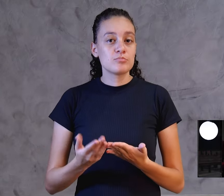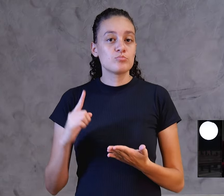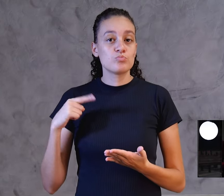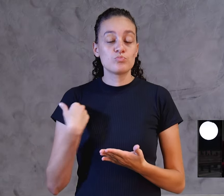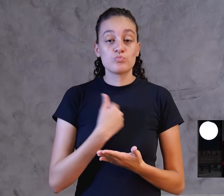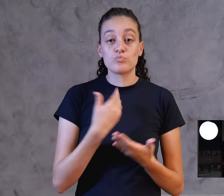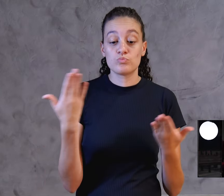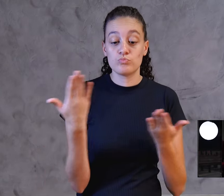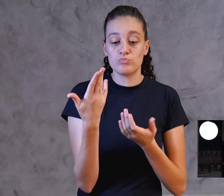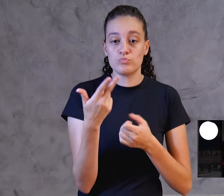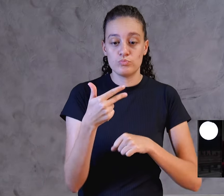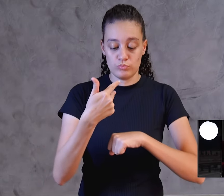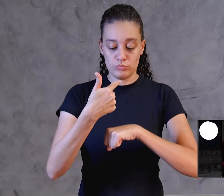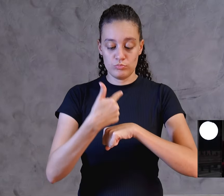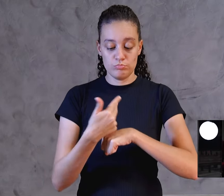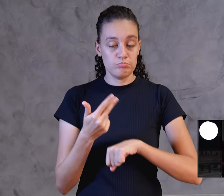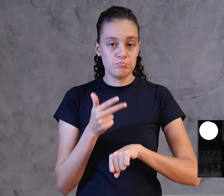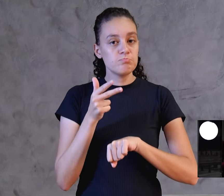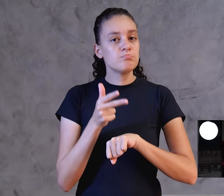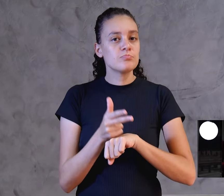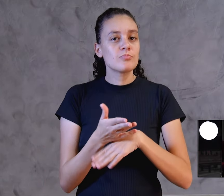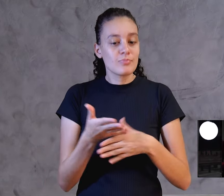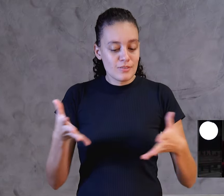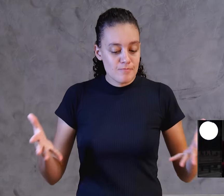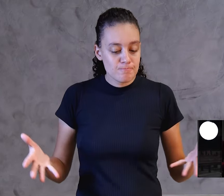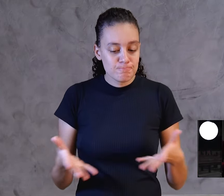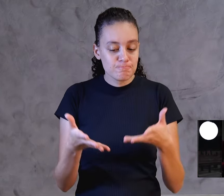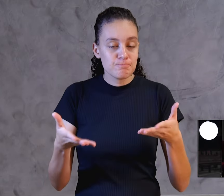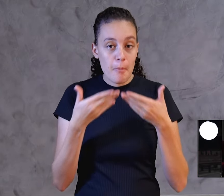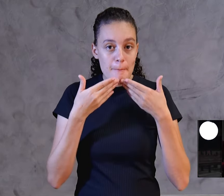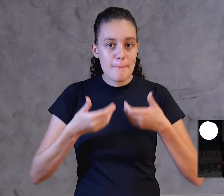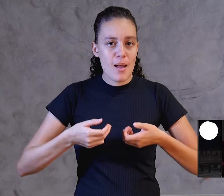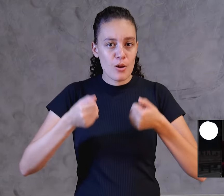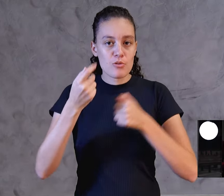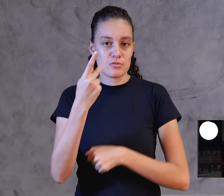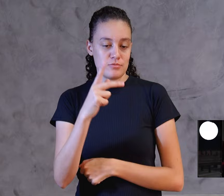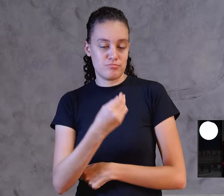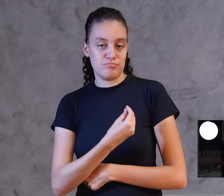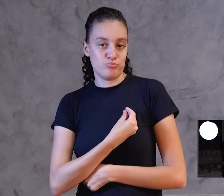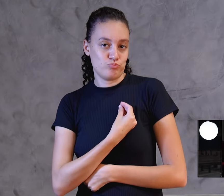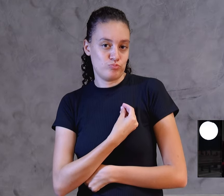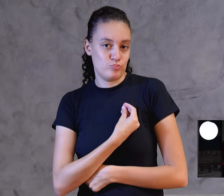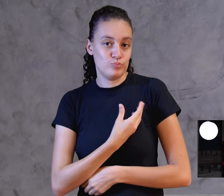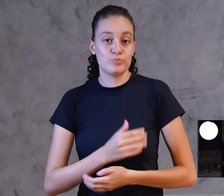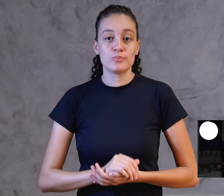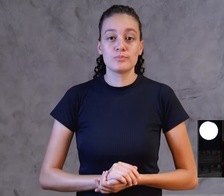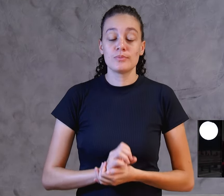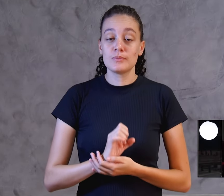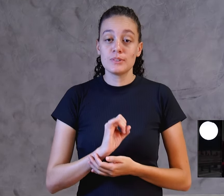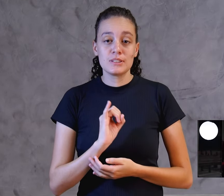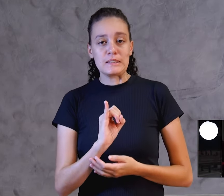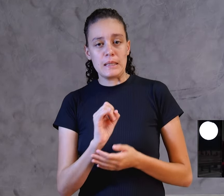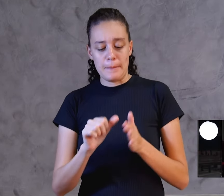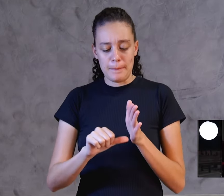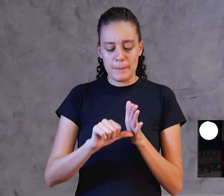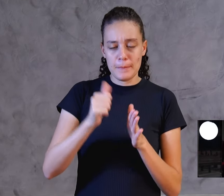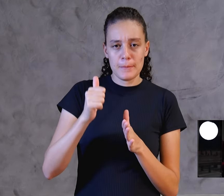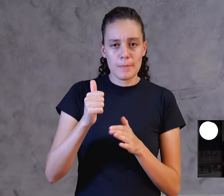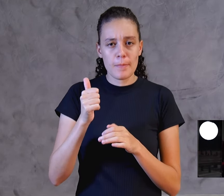também para que possa melhorar a sua vida. Se você está assistindo pela primeira vez os nossos